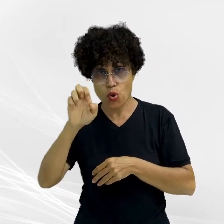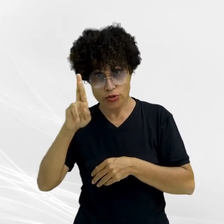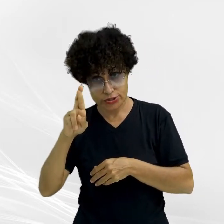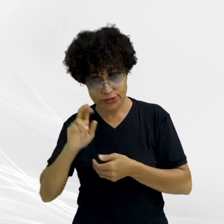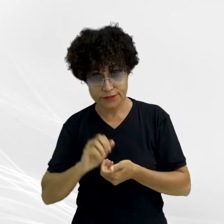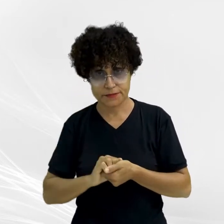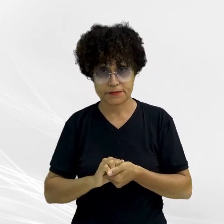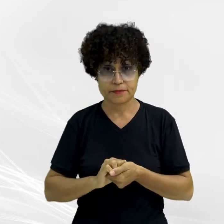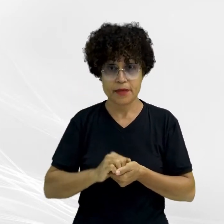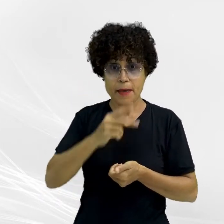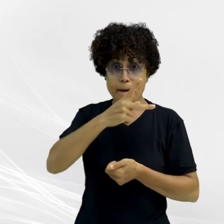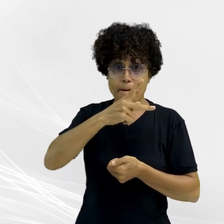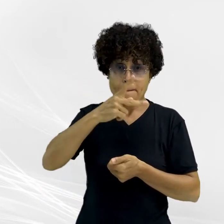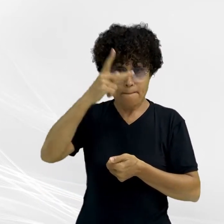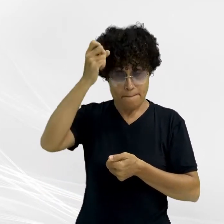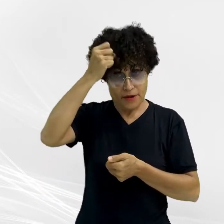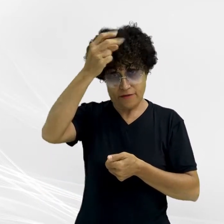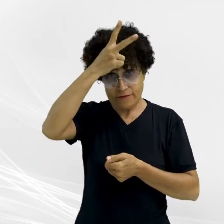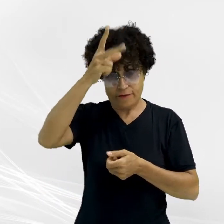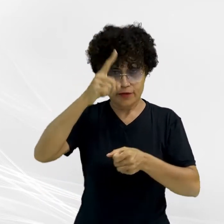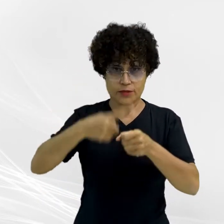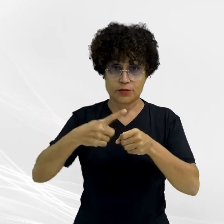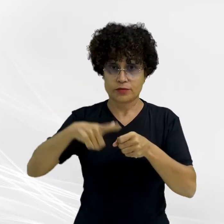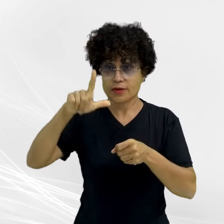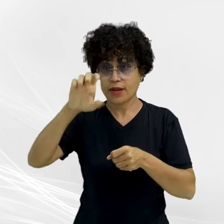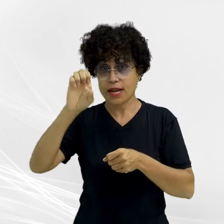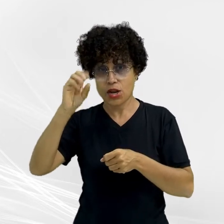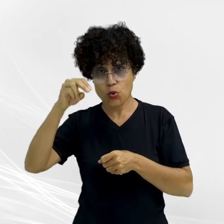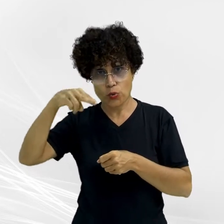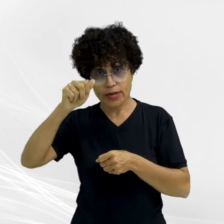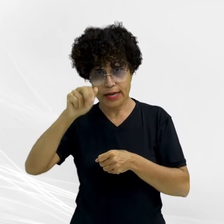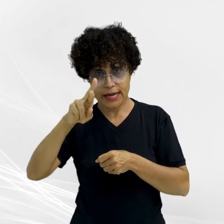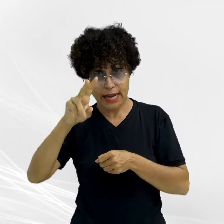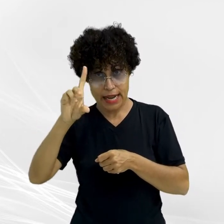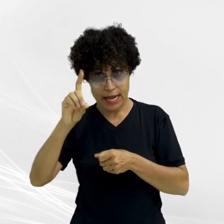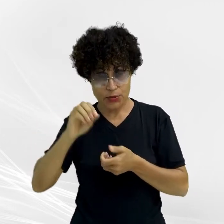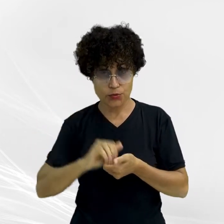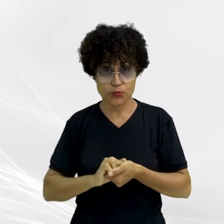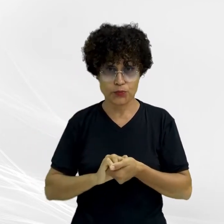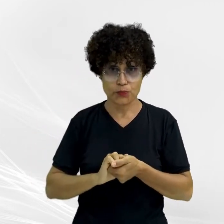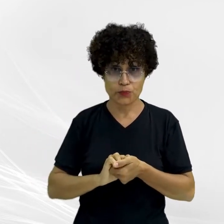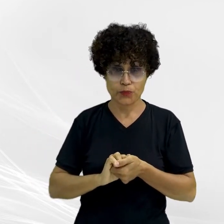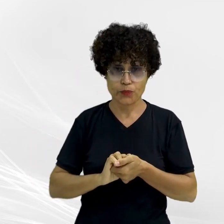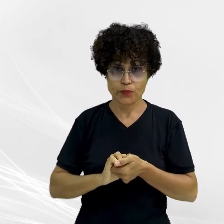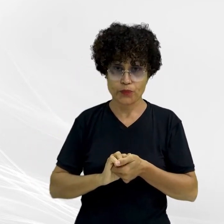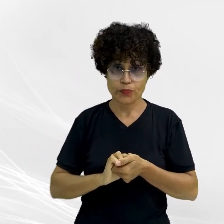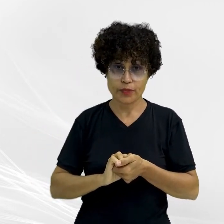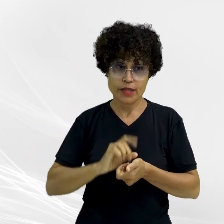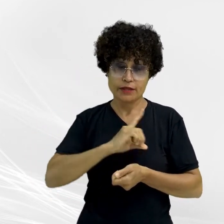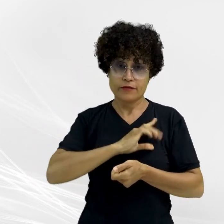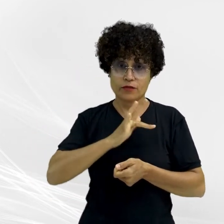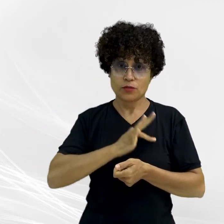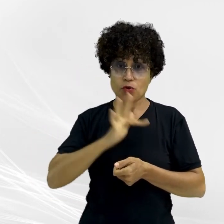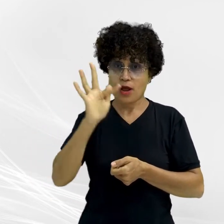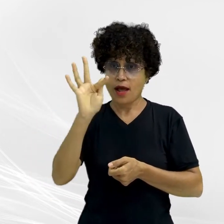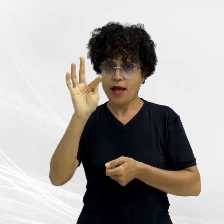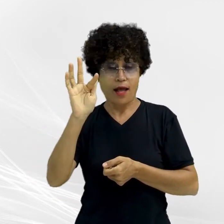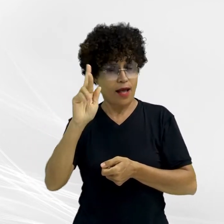Augusto Bindonega, pelo prefeito da cidade, Leonardo Tadeu Bortolim, pelo defensor público, Rafael Rodrigues